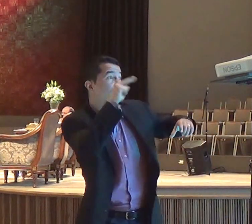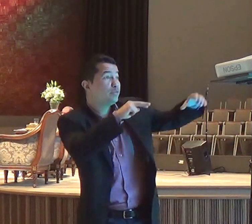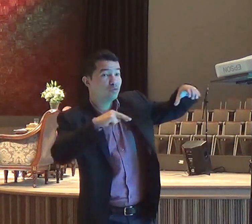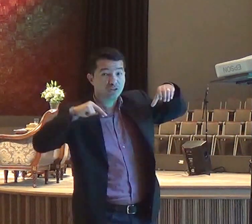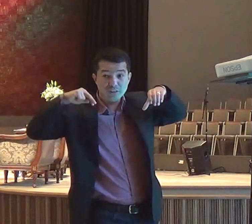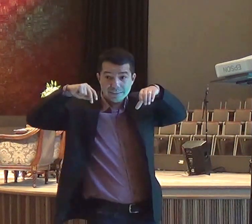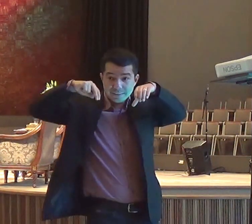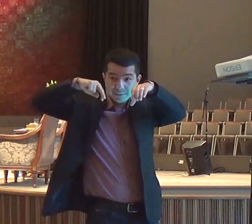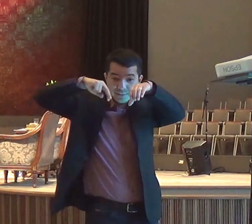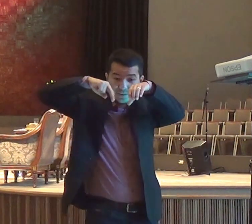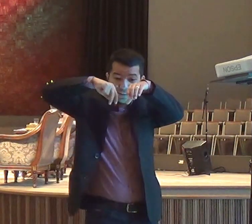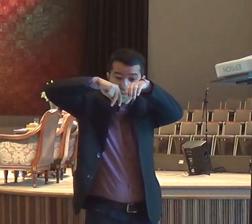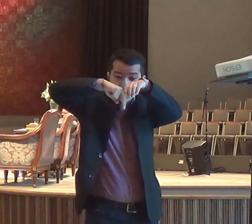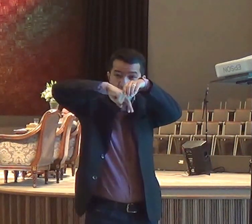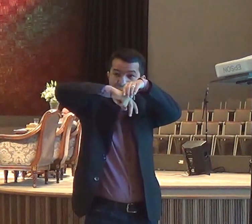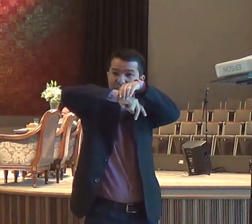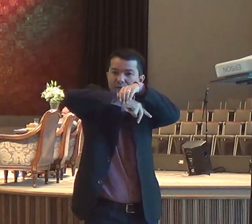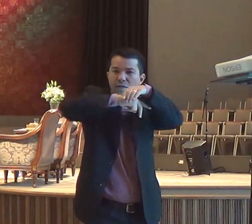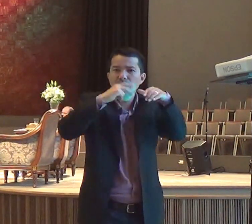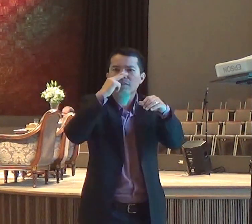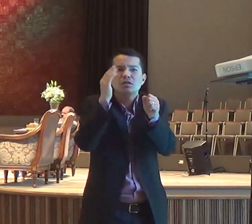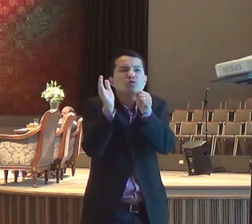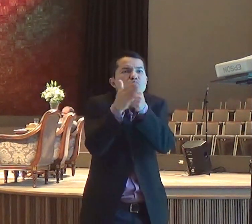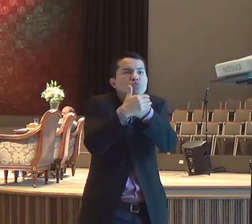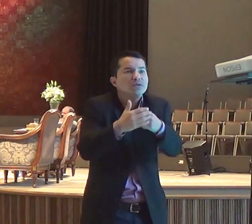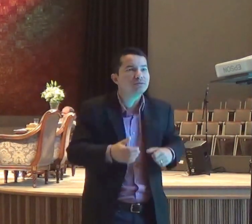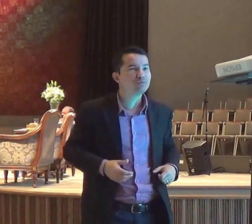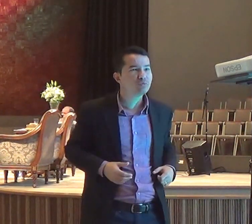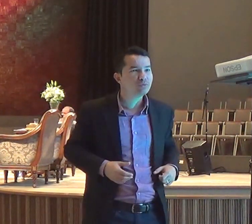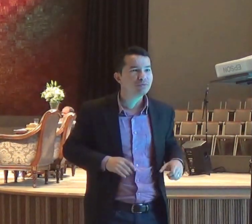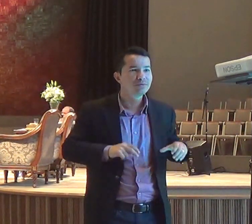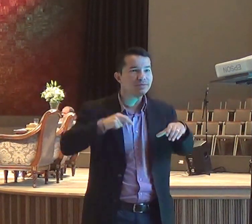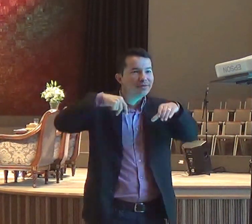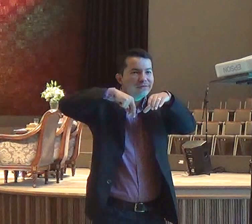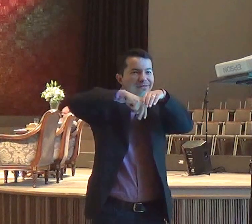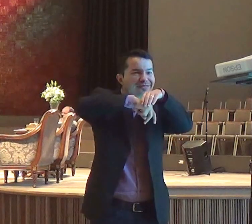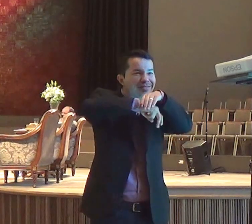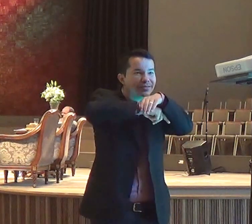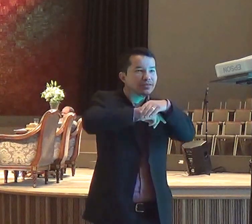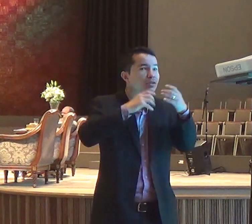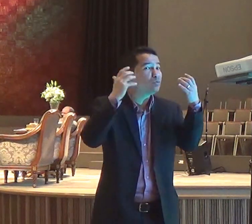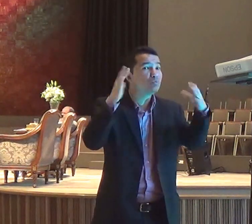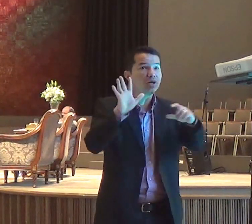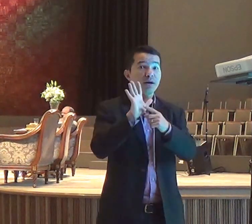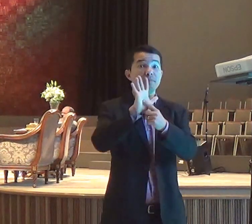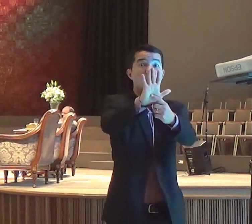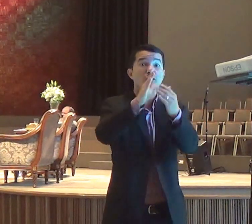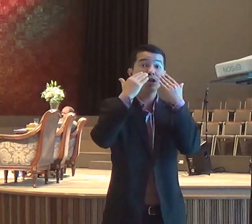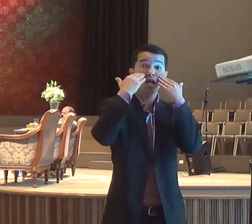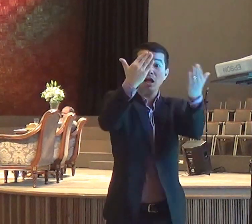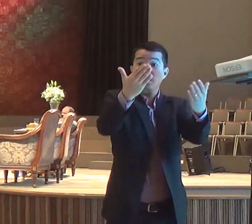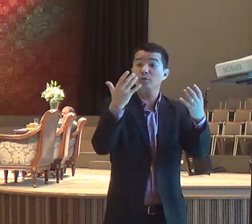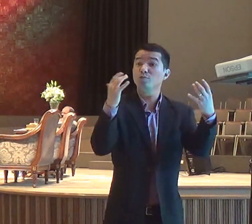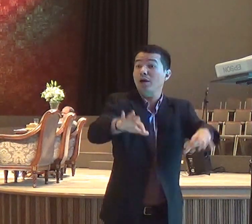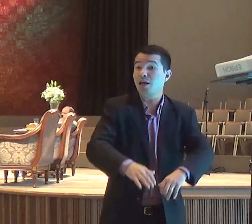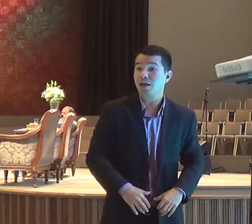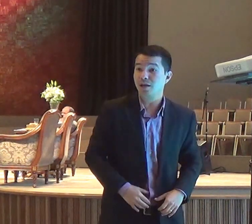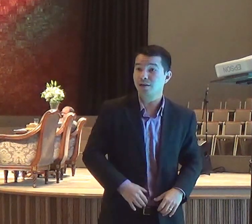sai da caverna, até que Deus, sussurra, com uma